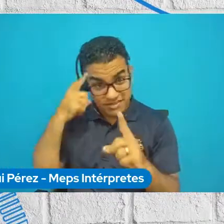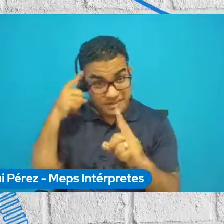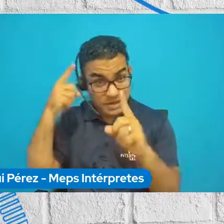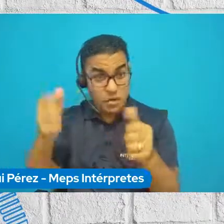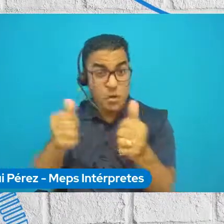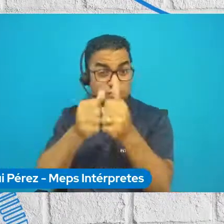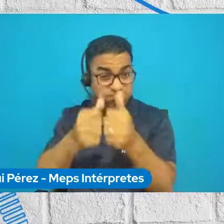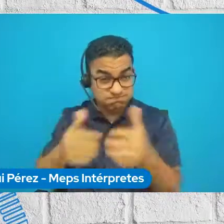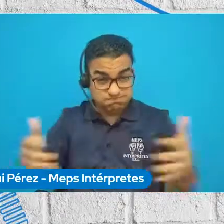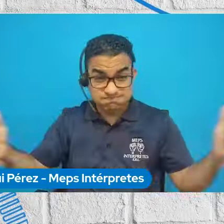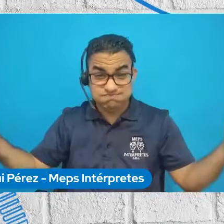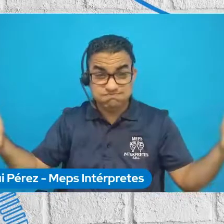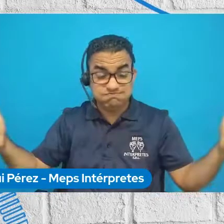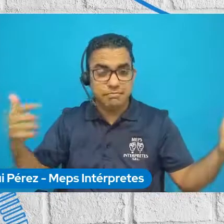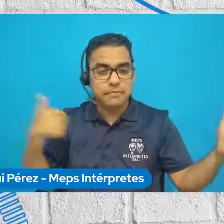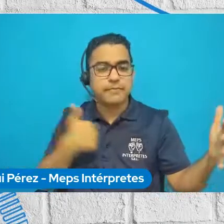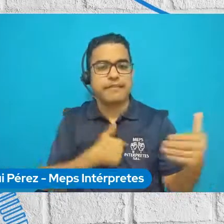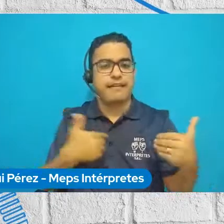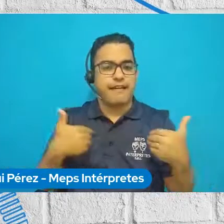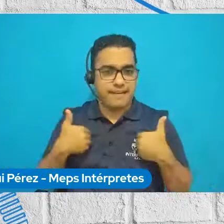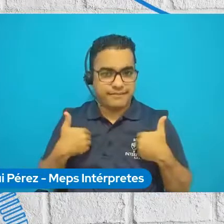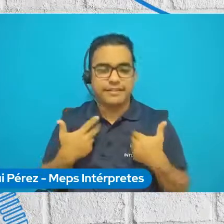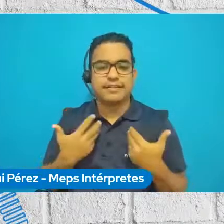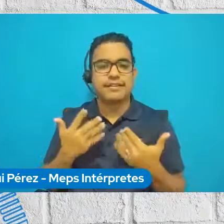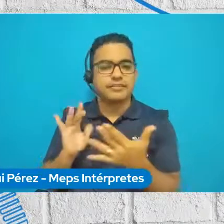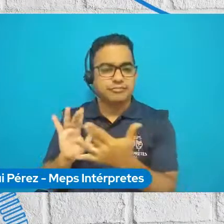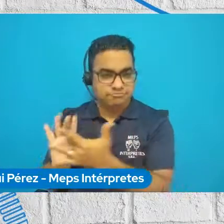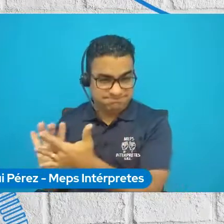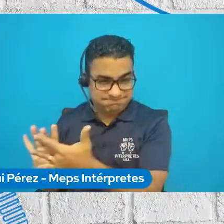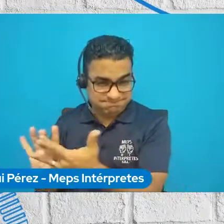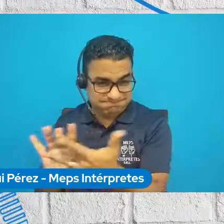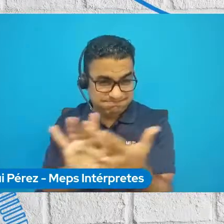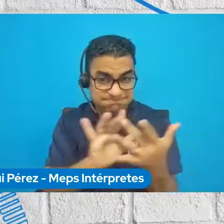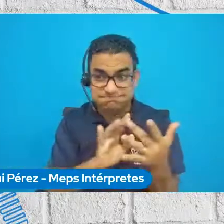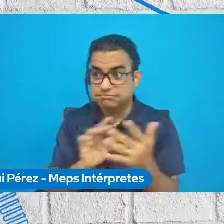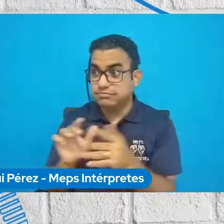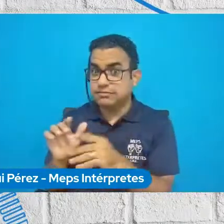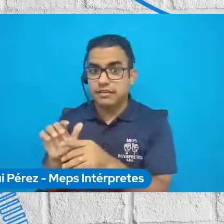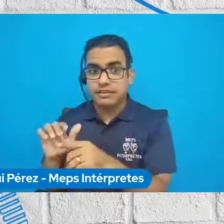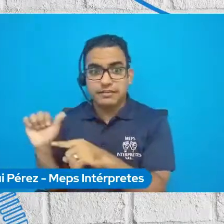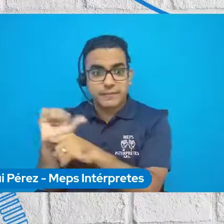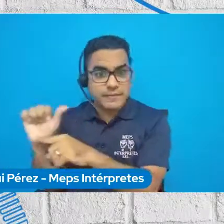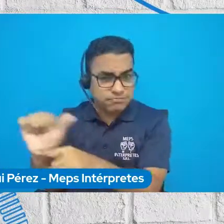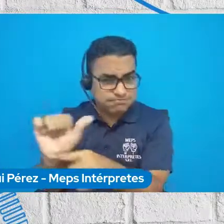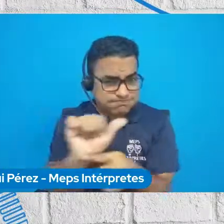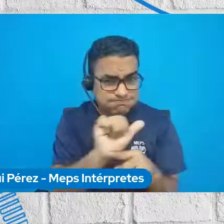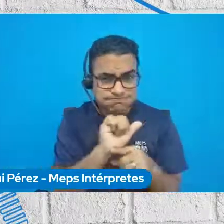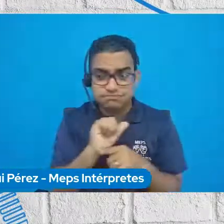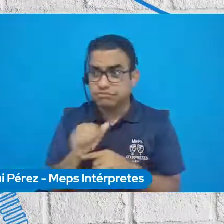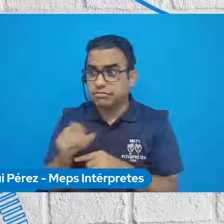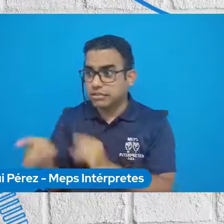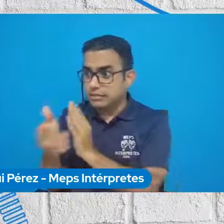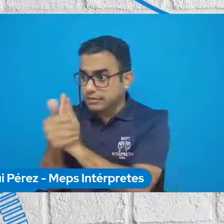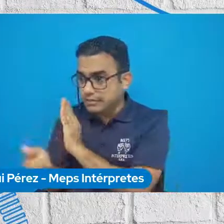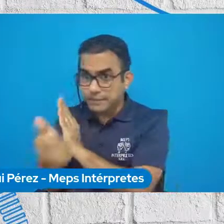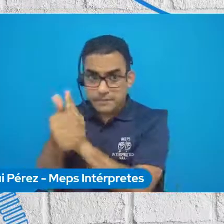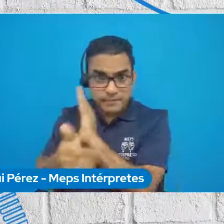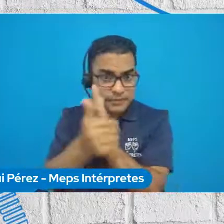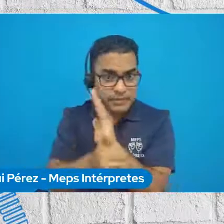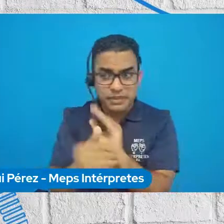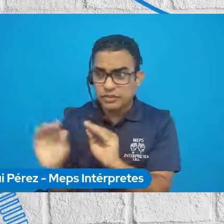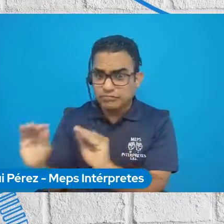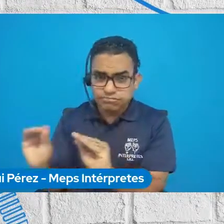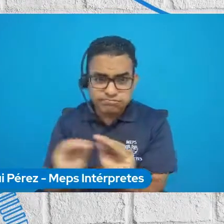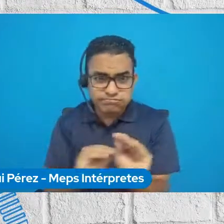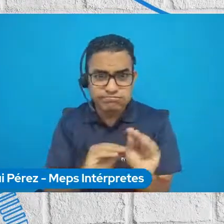también se cuenta con un grupo de voluntarios líderes o también formadores, que son voluntarios con competencias validadas en liderazgo, en